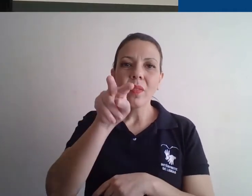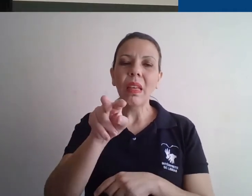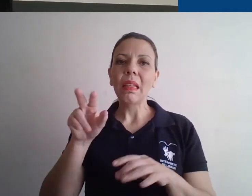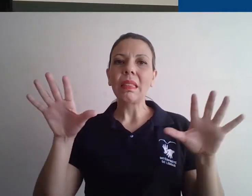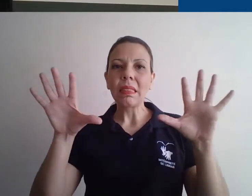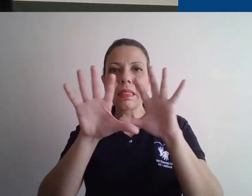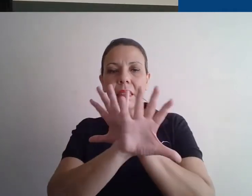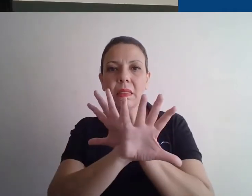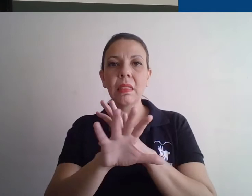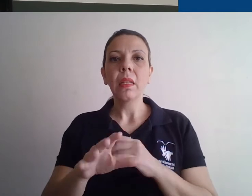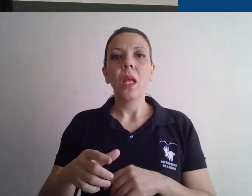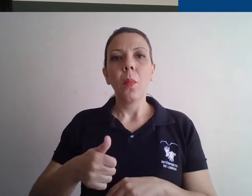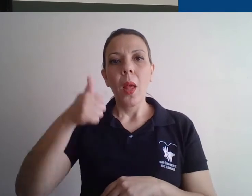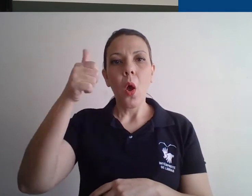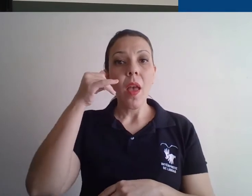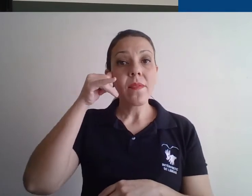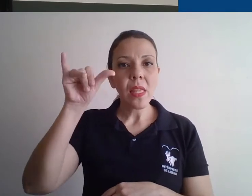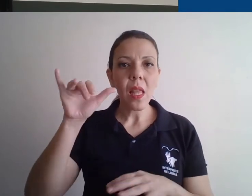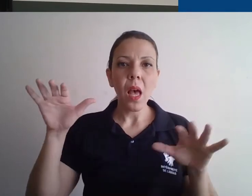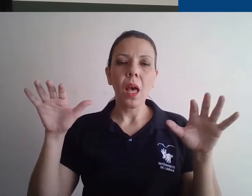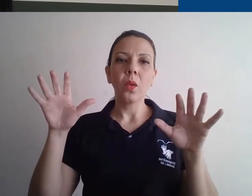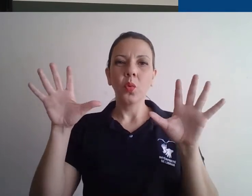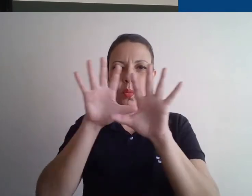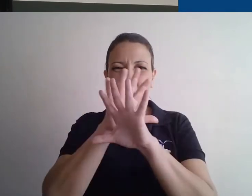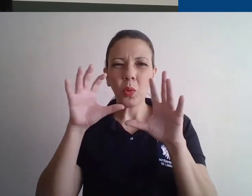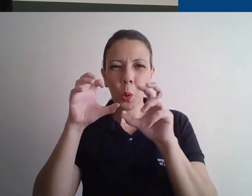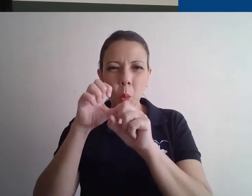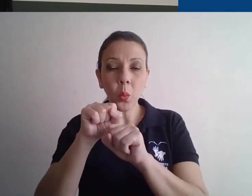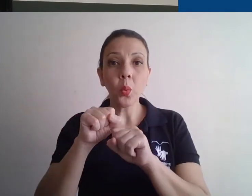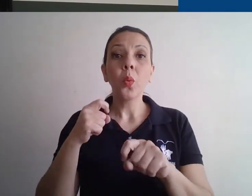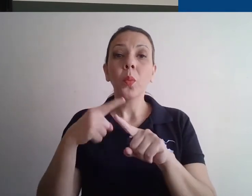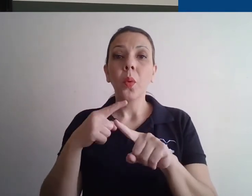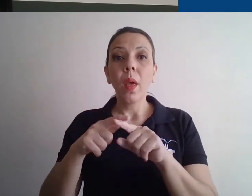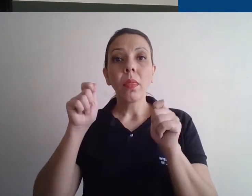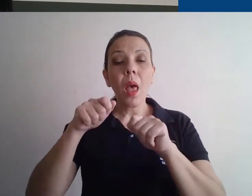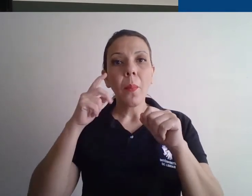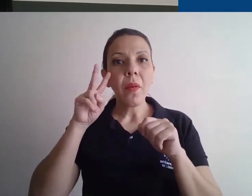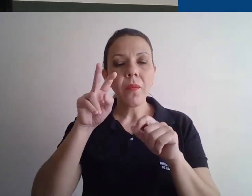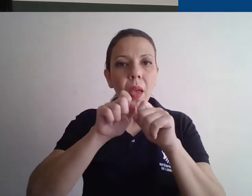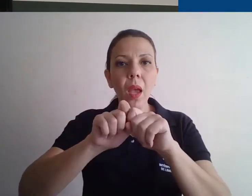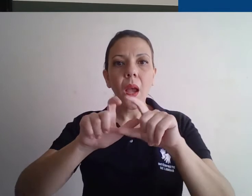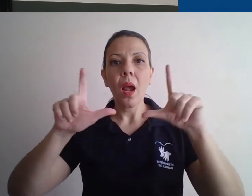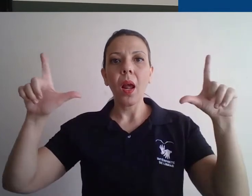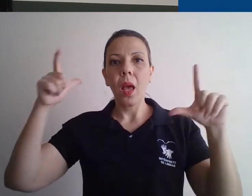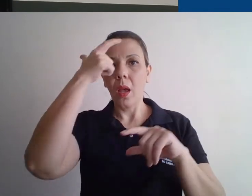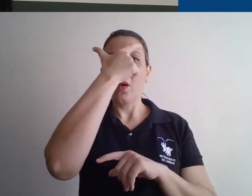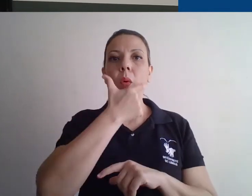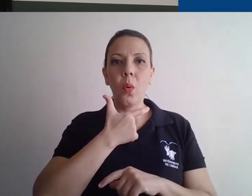Incomoda um pouco, sabe? Então, evitar essas sombras muito fortes no rosto, para a gente ter uma conexão mais pura entre